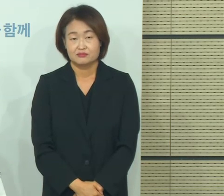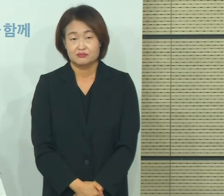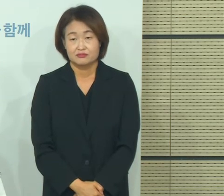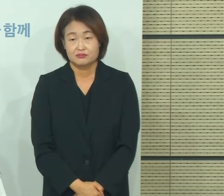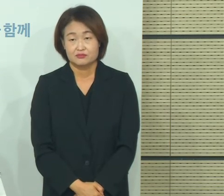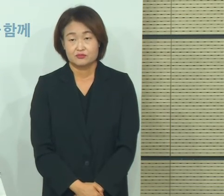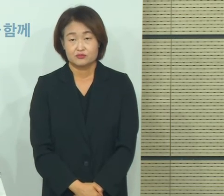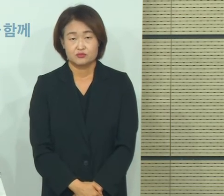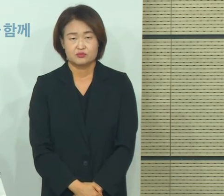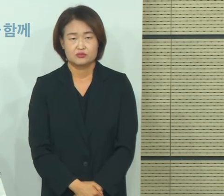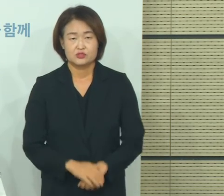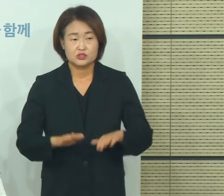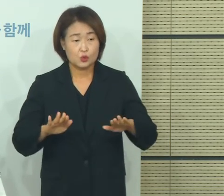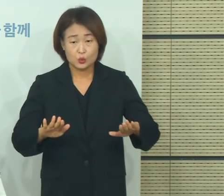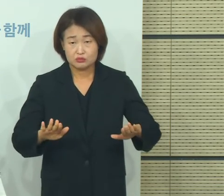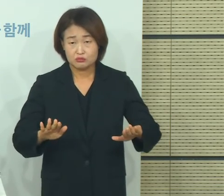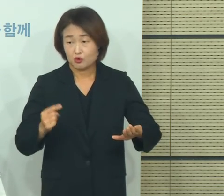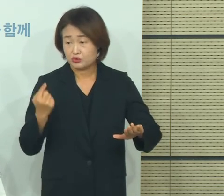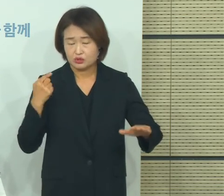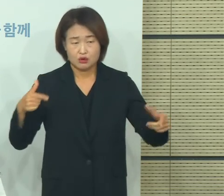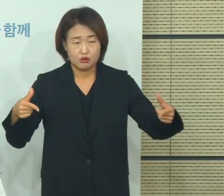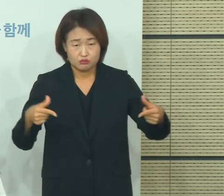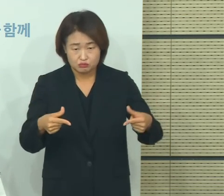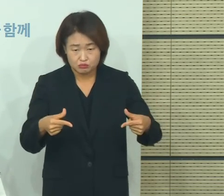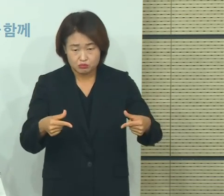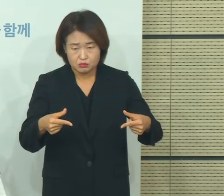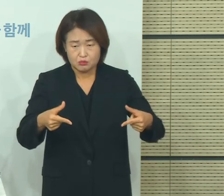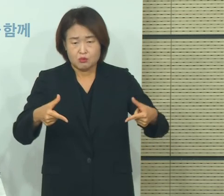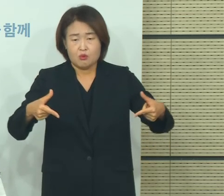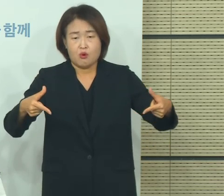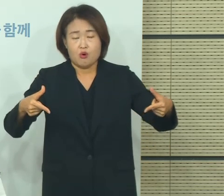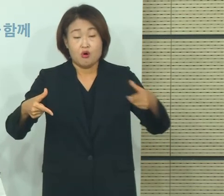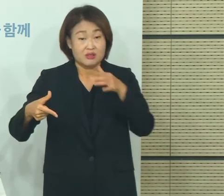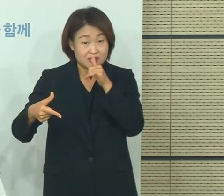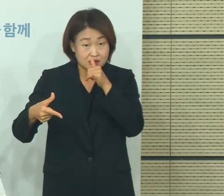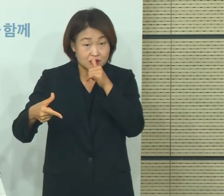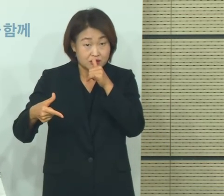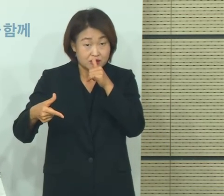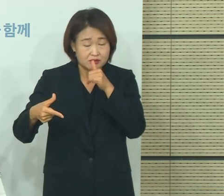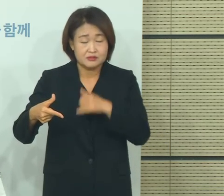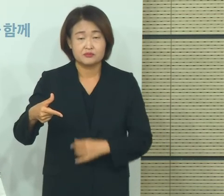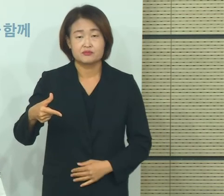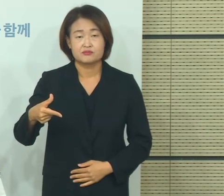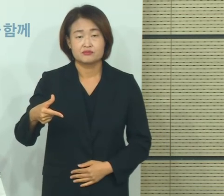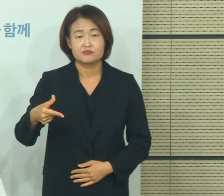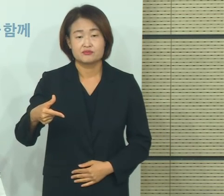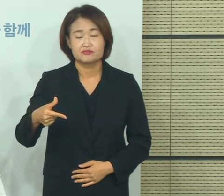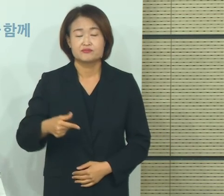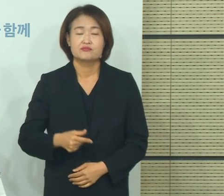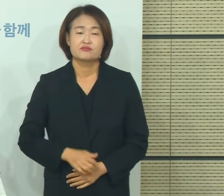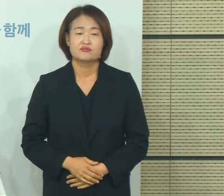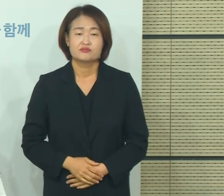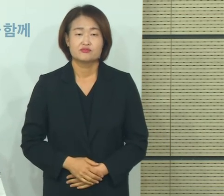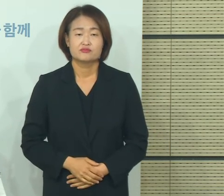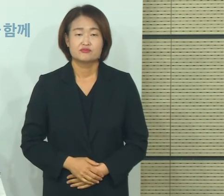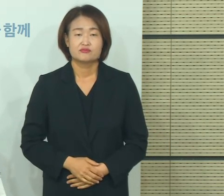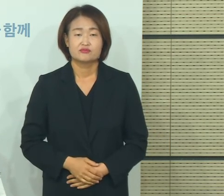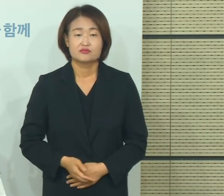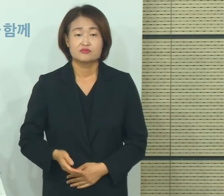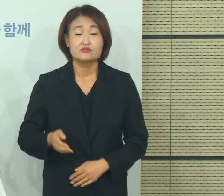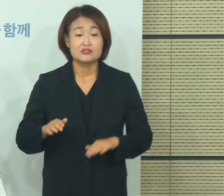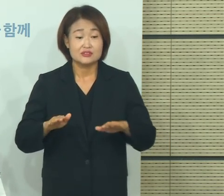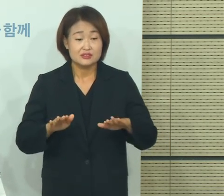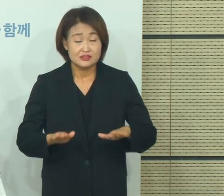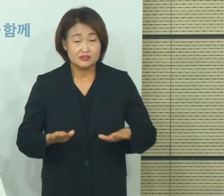증가하는 추세이긴 하지만 저희들 판단은 국민들께서 사회적 그리두기에